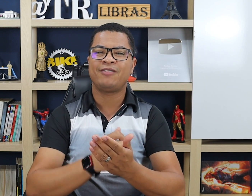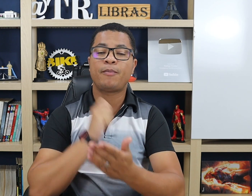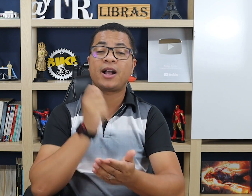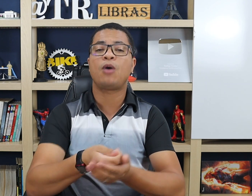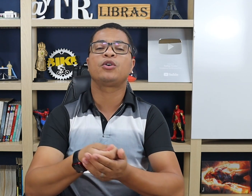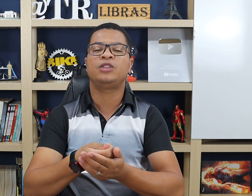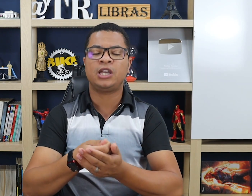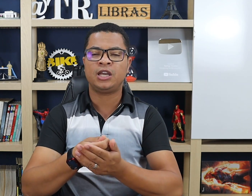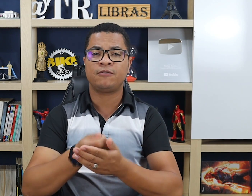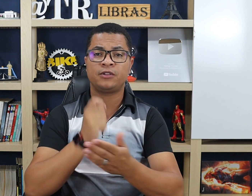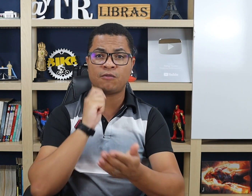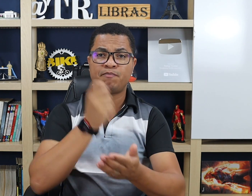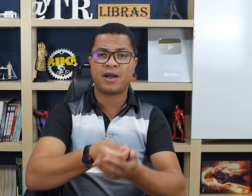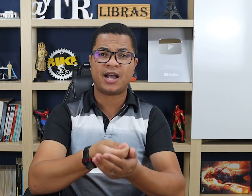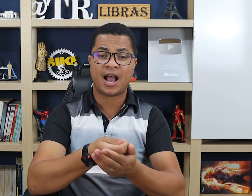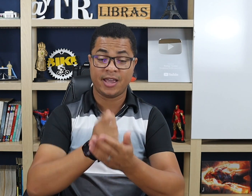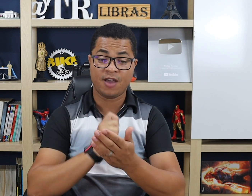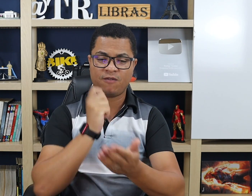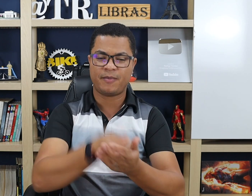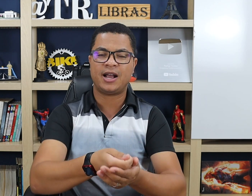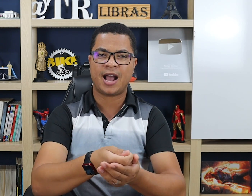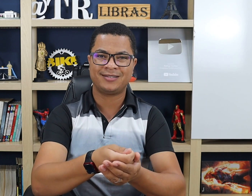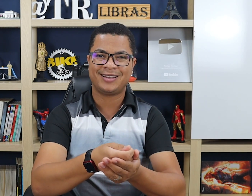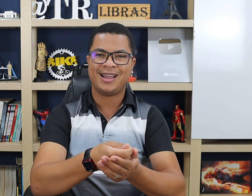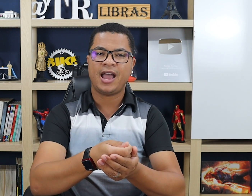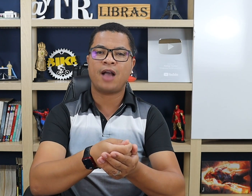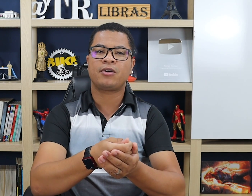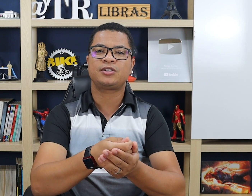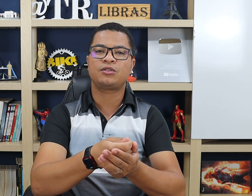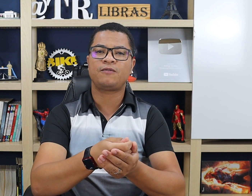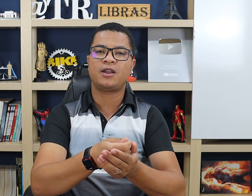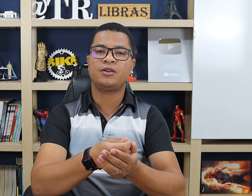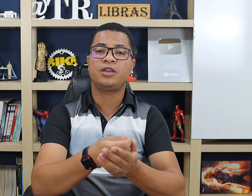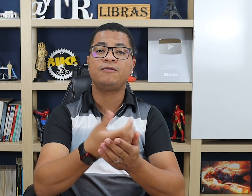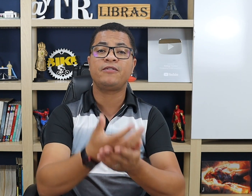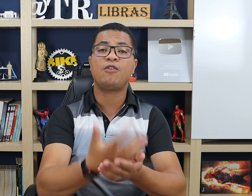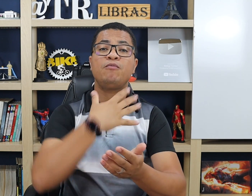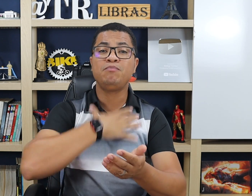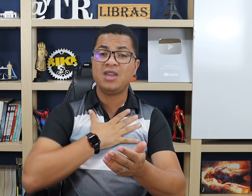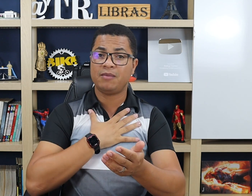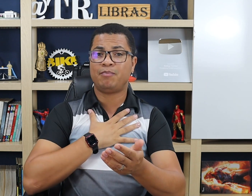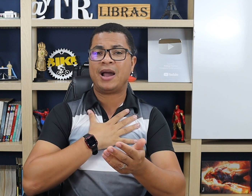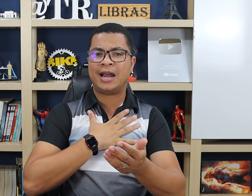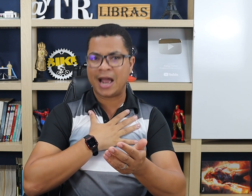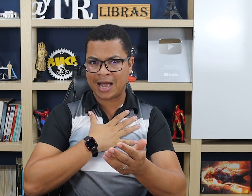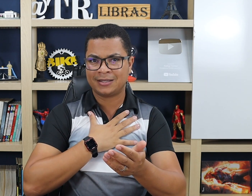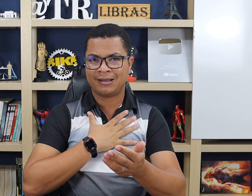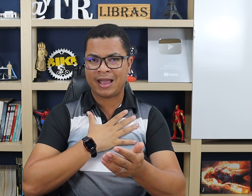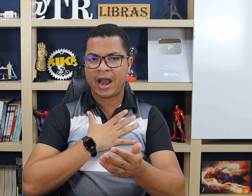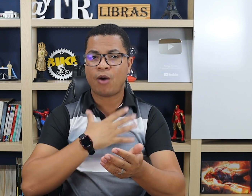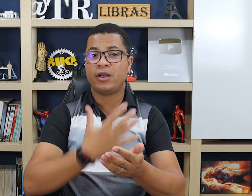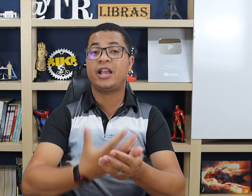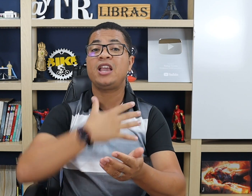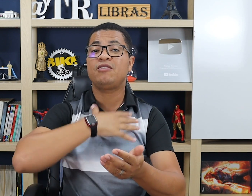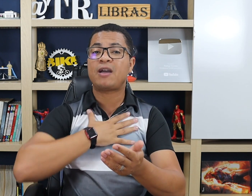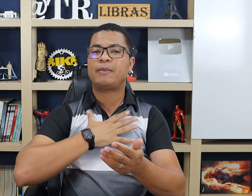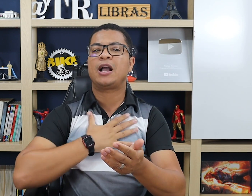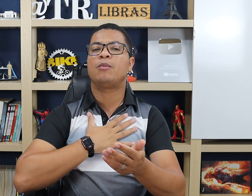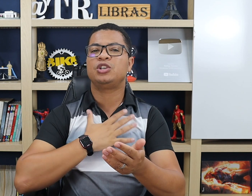vou pagar o que eu devo, então pagar. E eu vou pagar. Agora, se eu estou falando que vão me pagar, alguém vai pagar uma